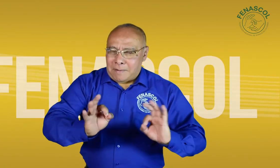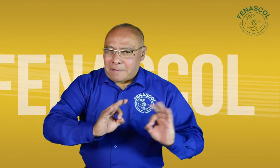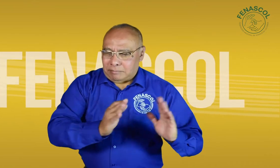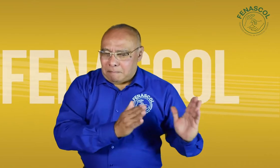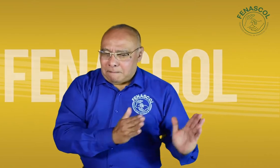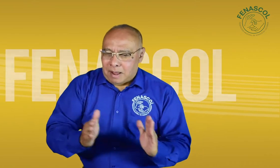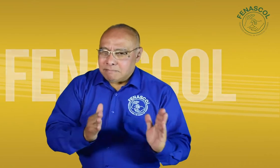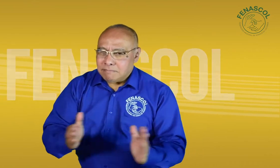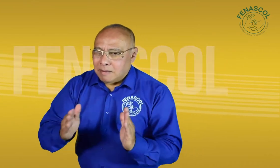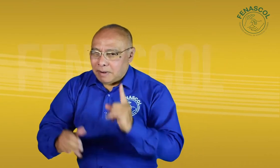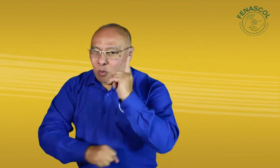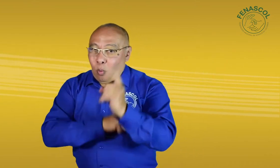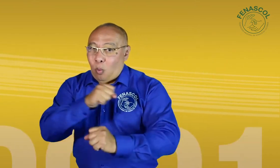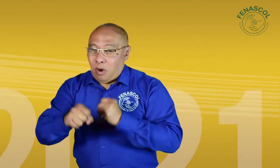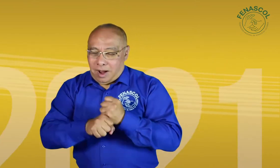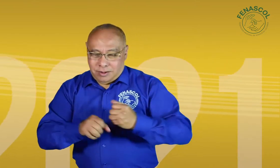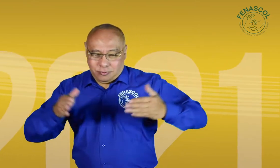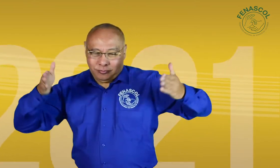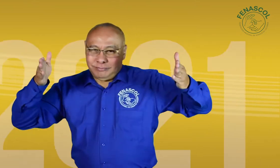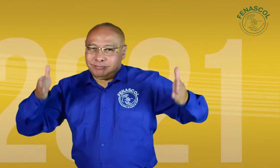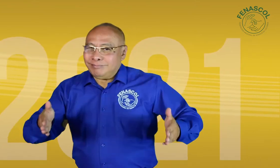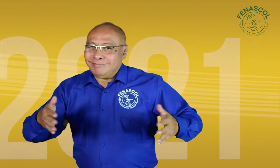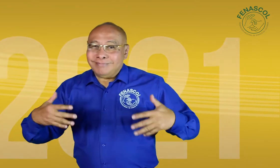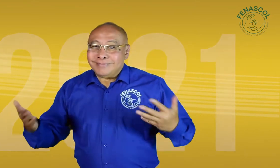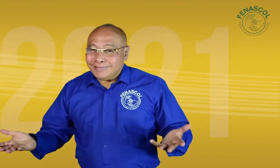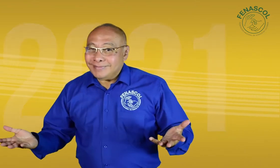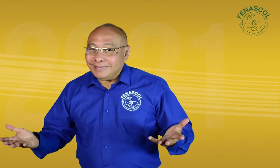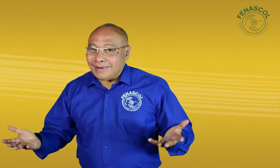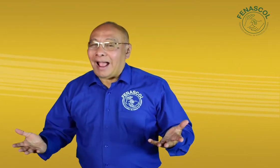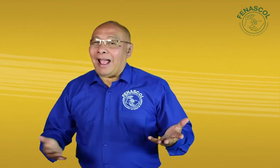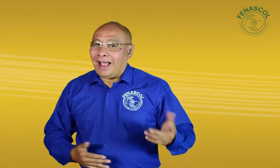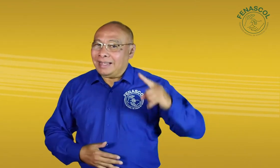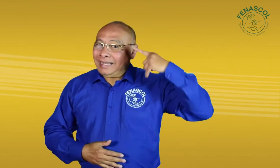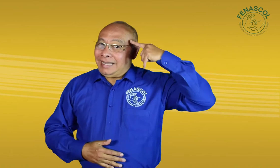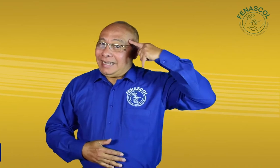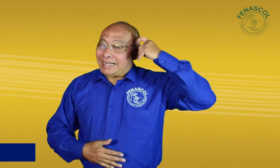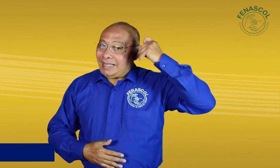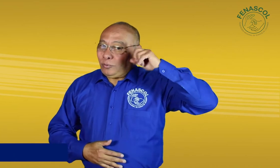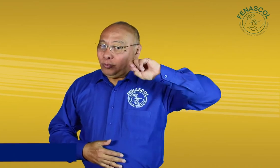FENASCOL ha preparado durante este año 2021 el segundo reto.